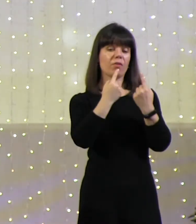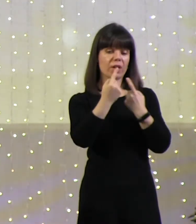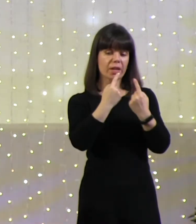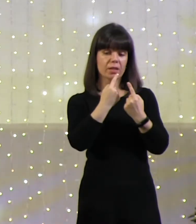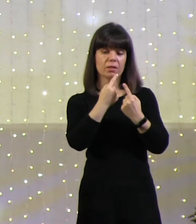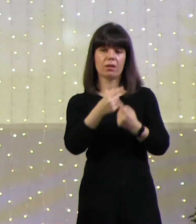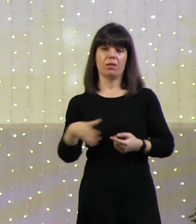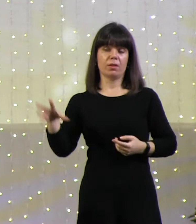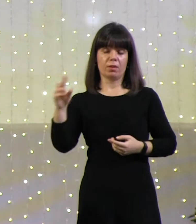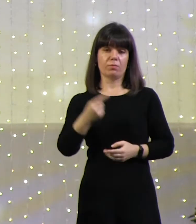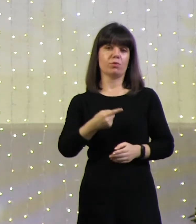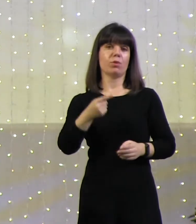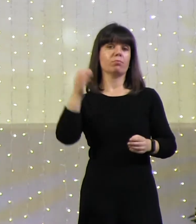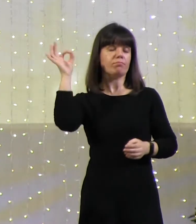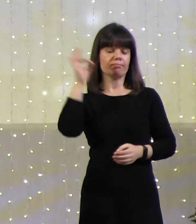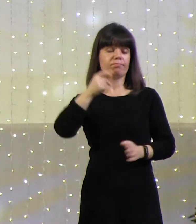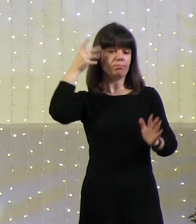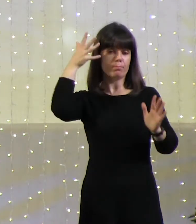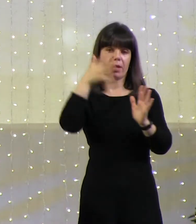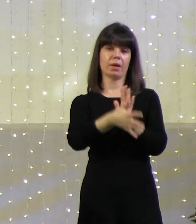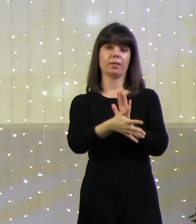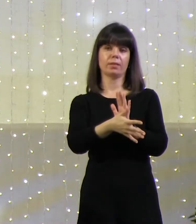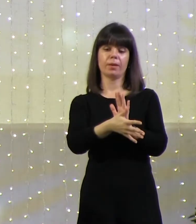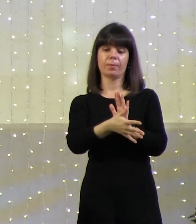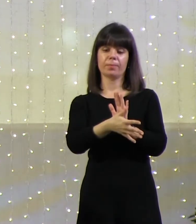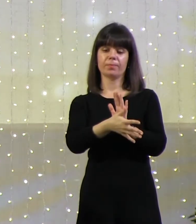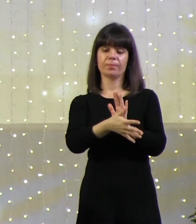все стало четко, ясно и понятно.